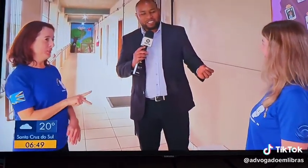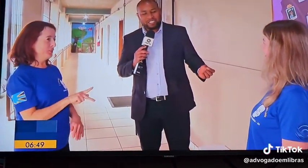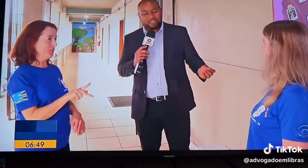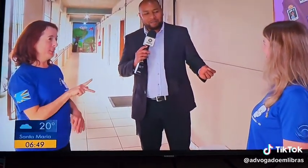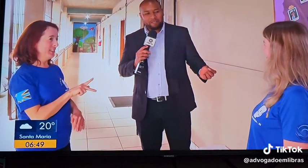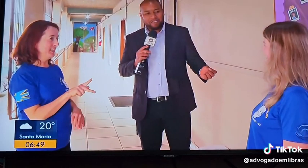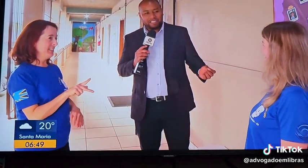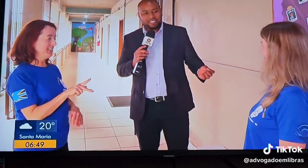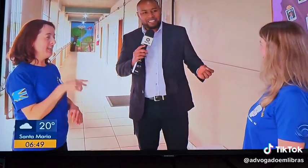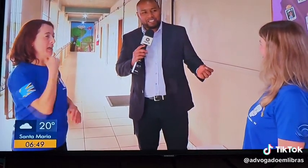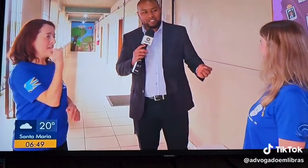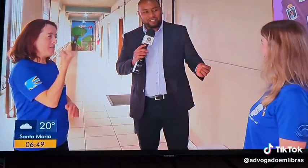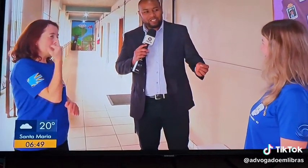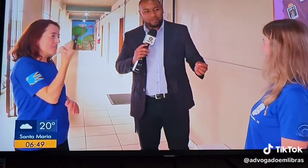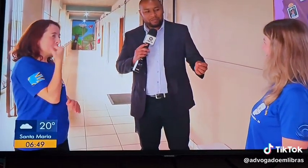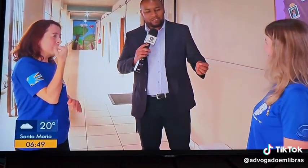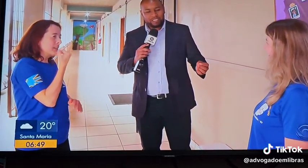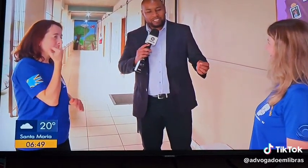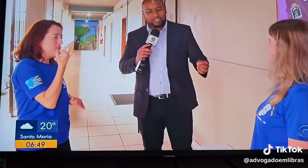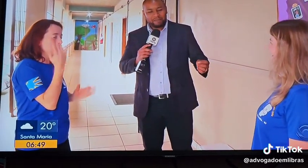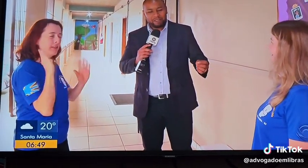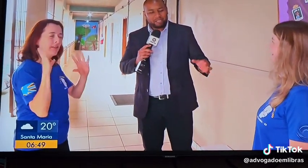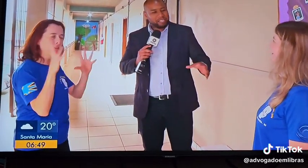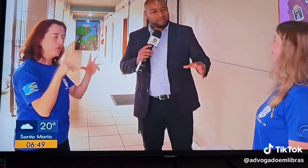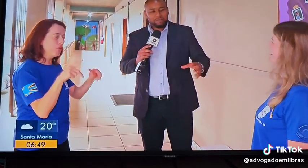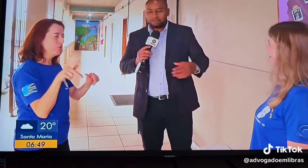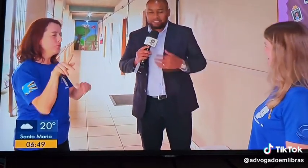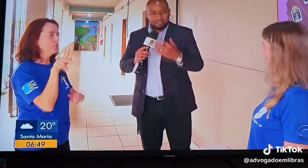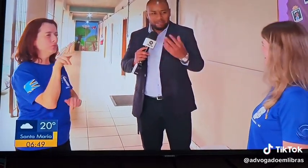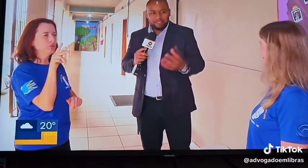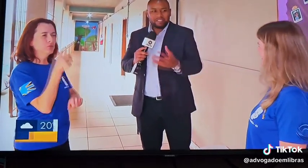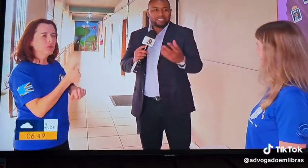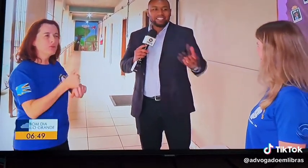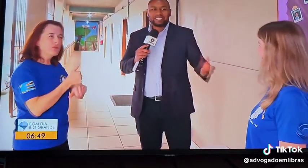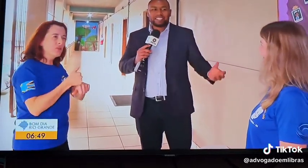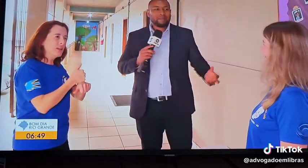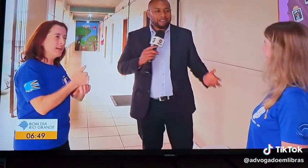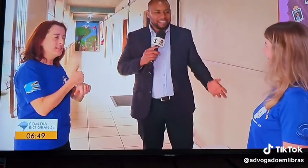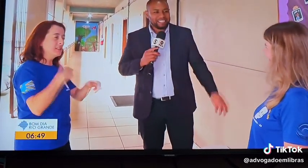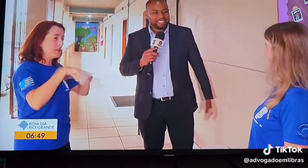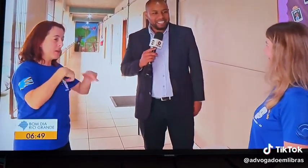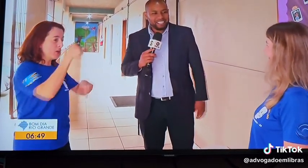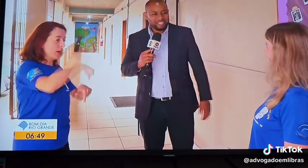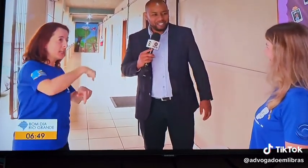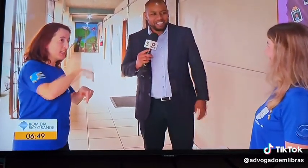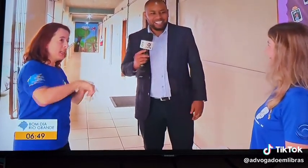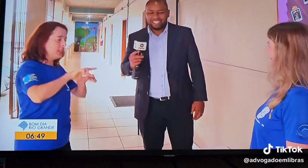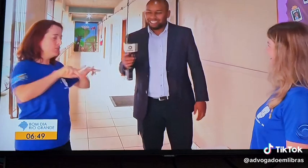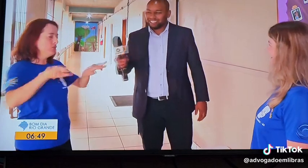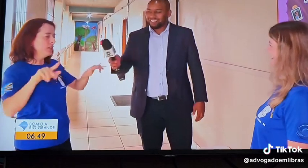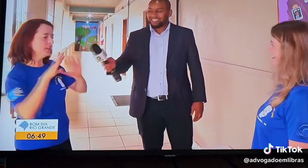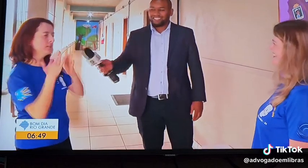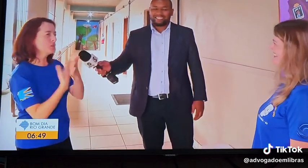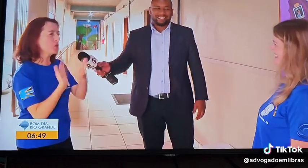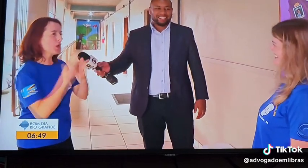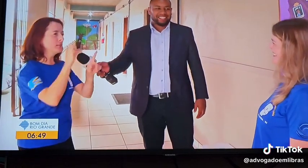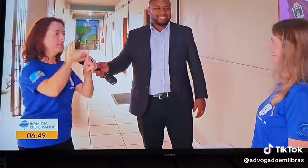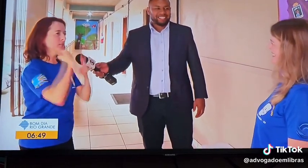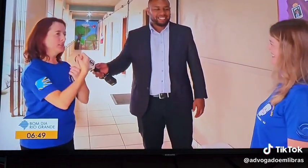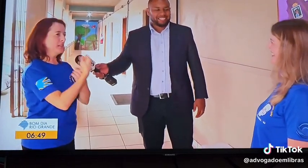professor, a importância de todos os profissionais que trabalham aqui, mas também temos as camadas aí da sociedade.